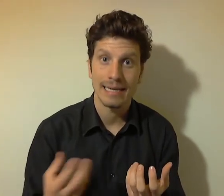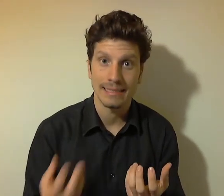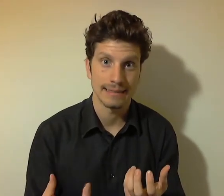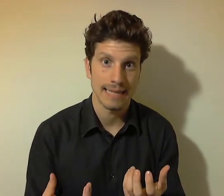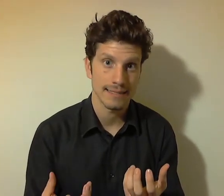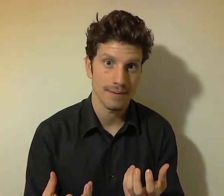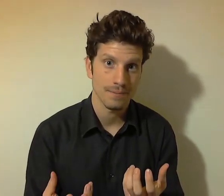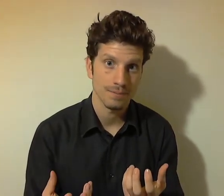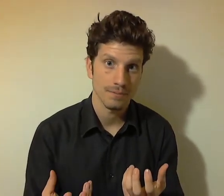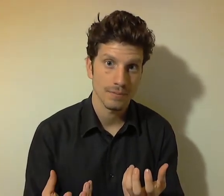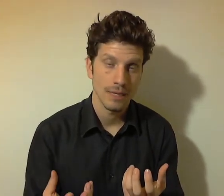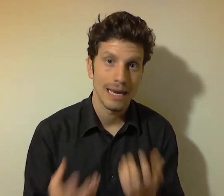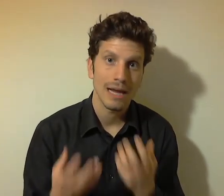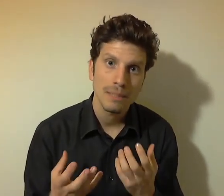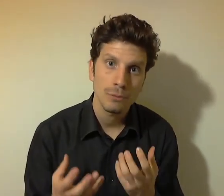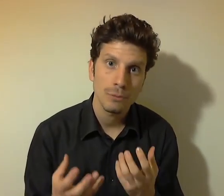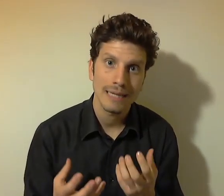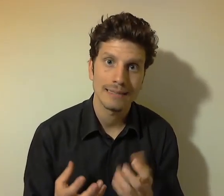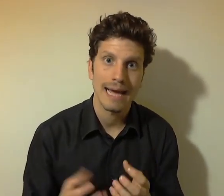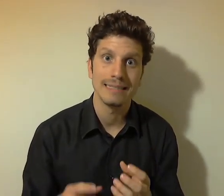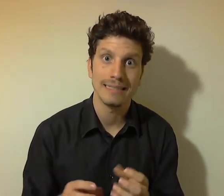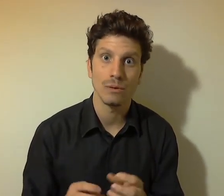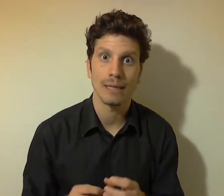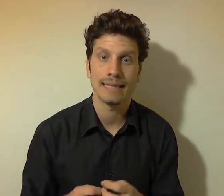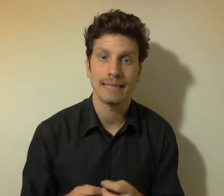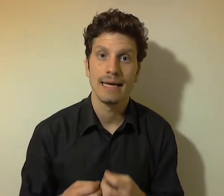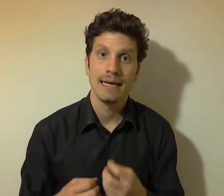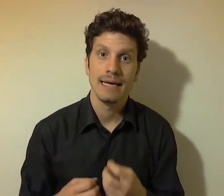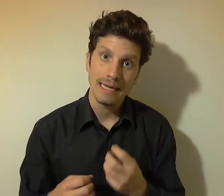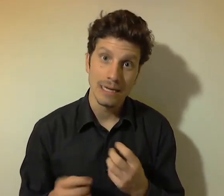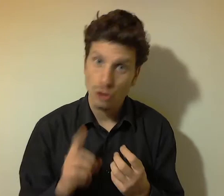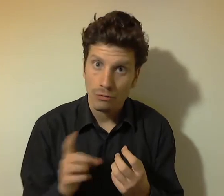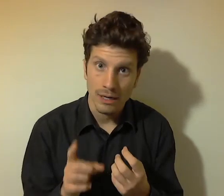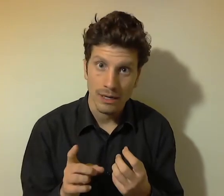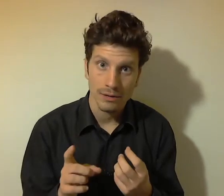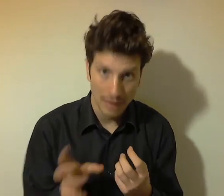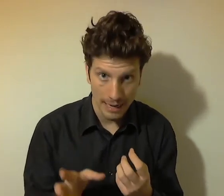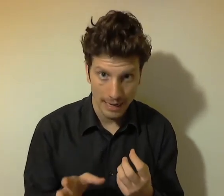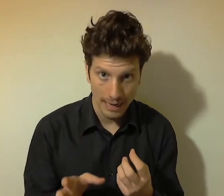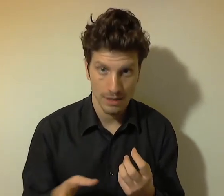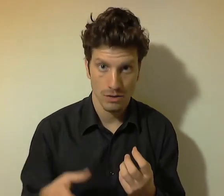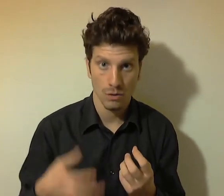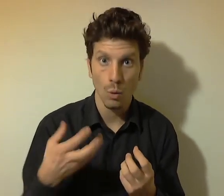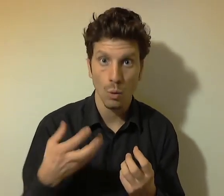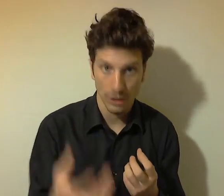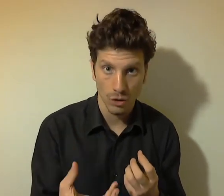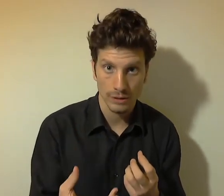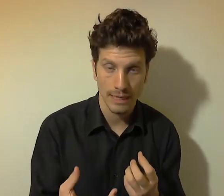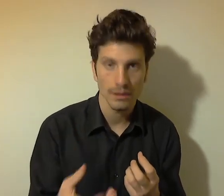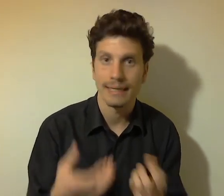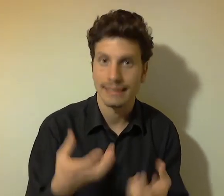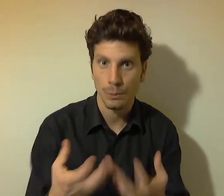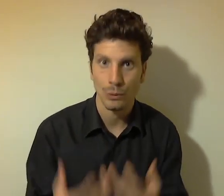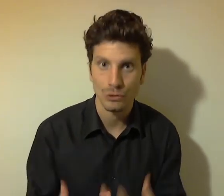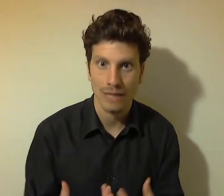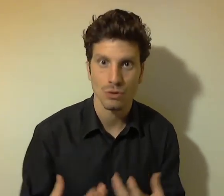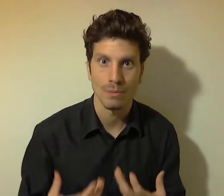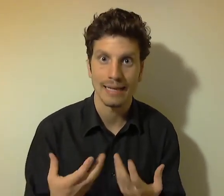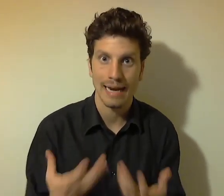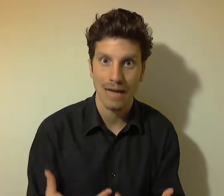resistenze. La cosa importante è distinguere se il non fare qualcosa, ad esempio in questo caso mettere in